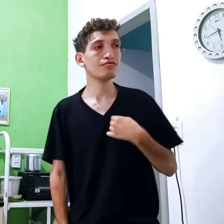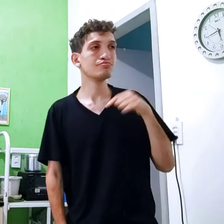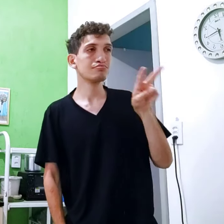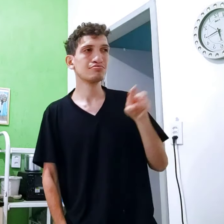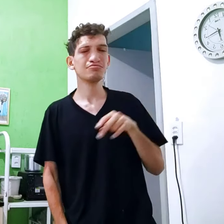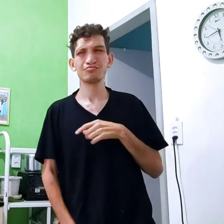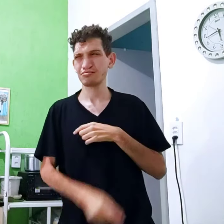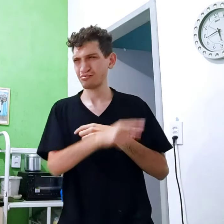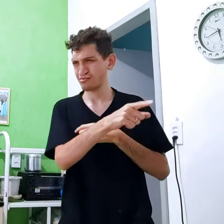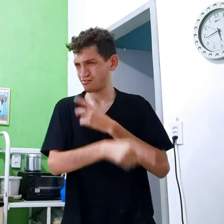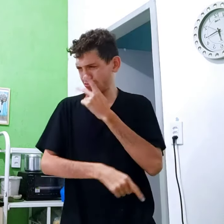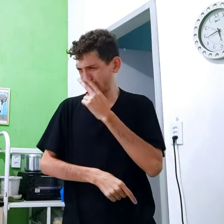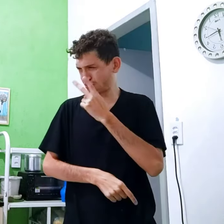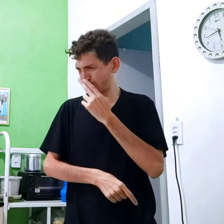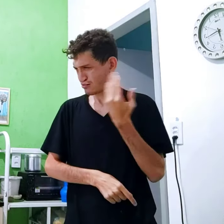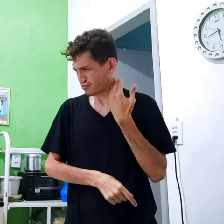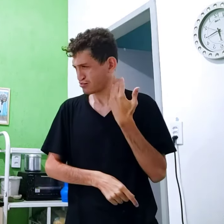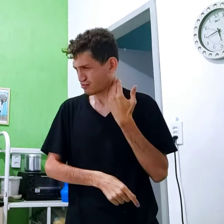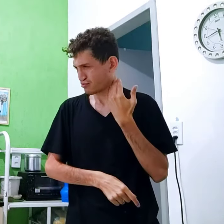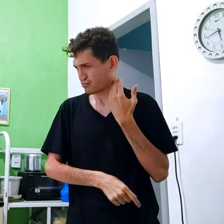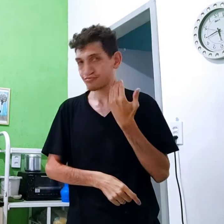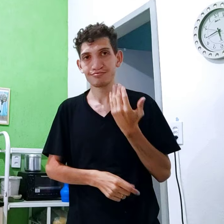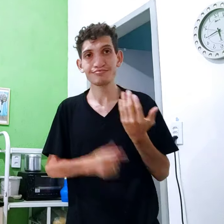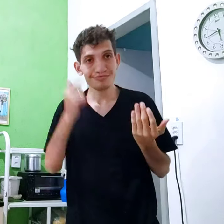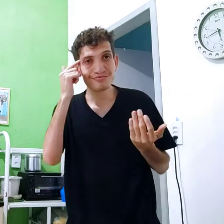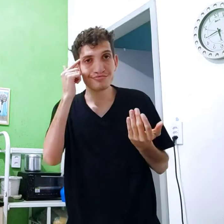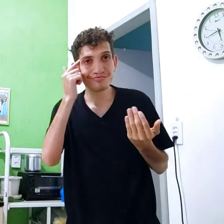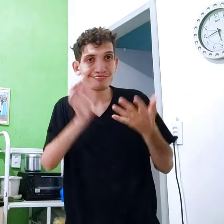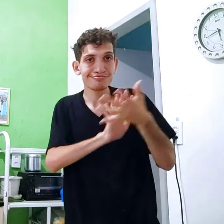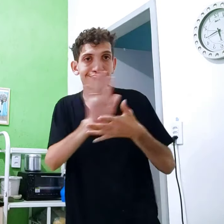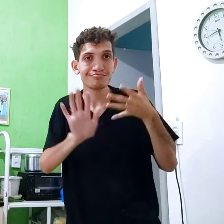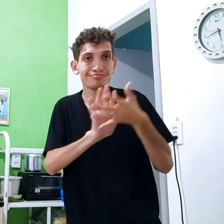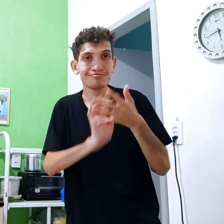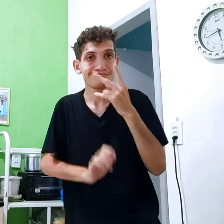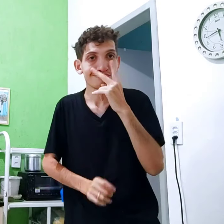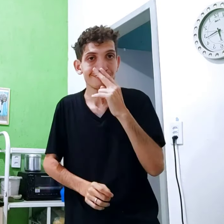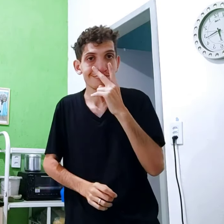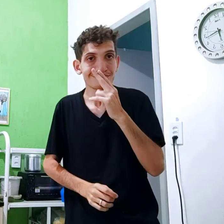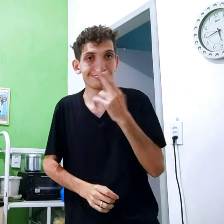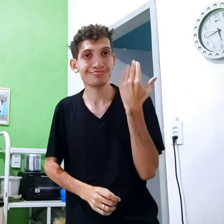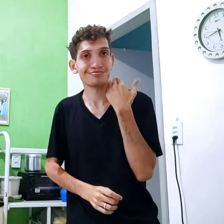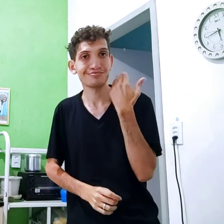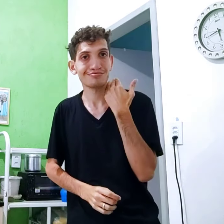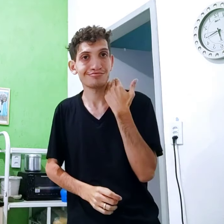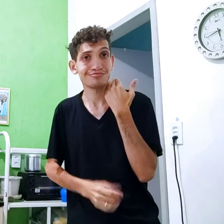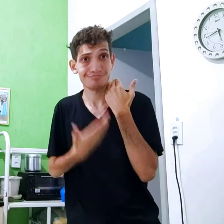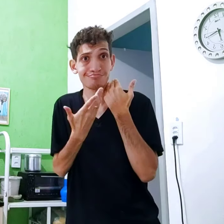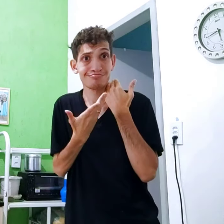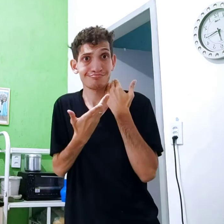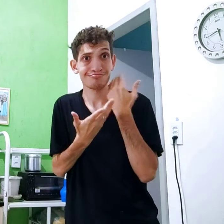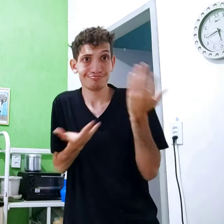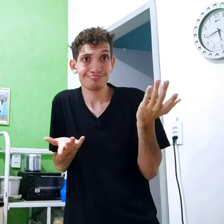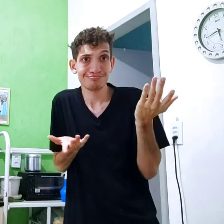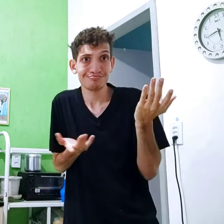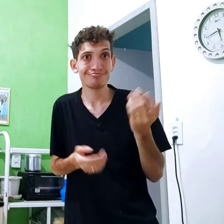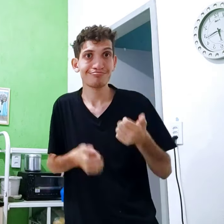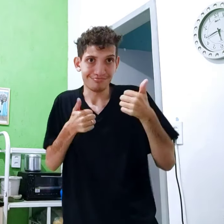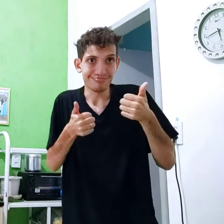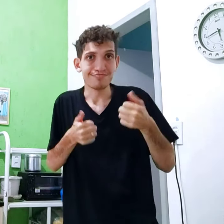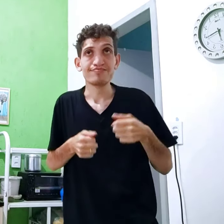jeito, Aí eu vi, Nossa! Ela aparenta cansada, viu? Parece cansada, sinalizei. Parece cansar.